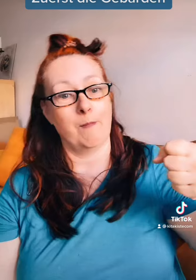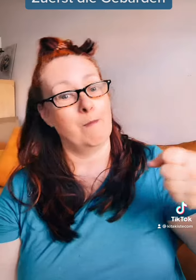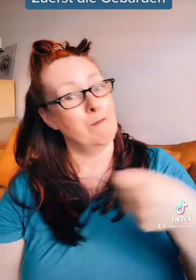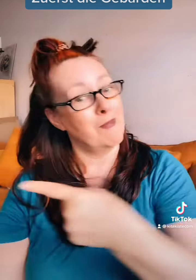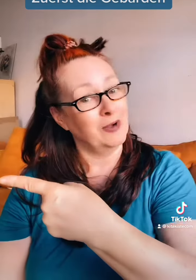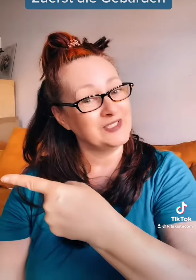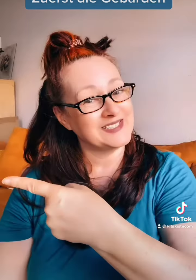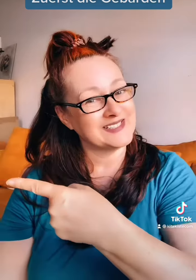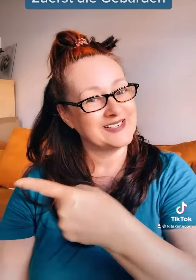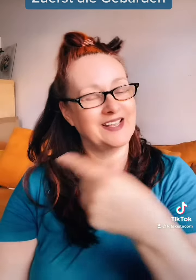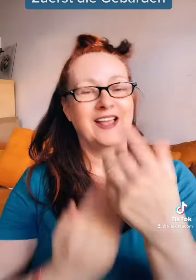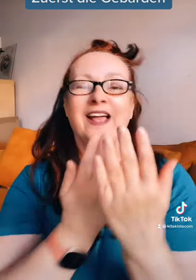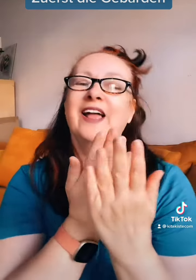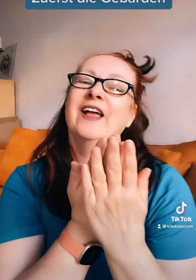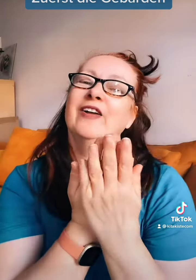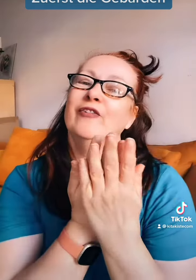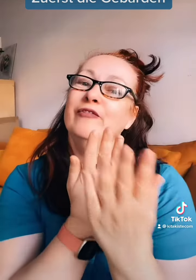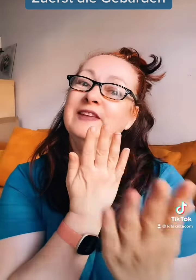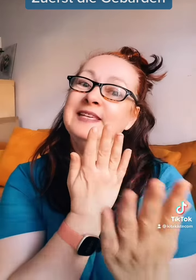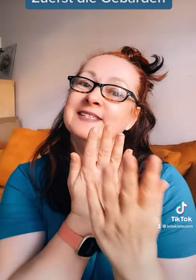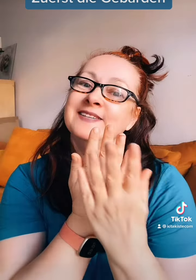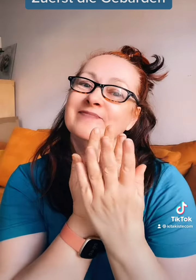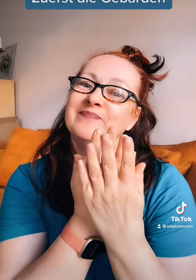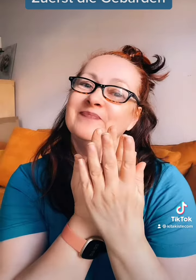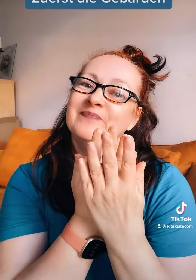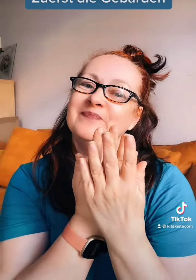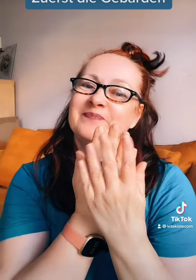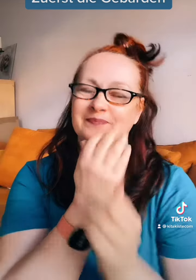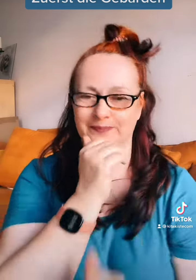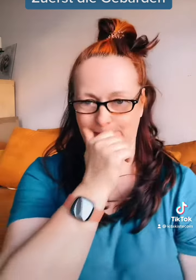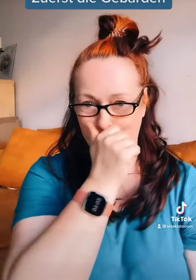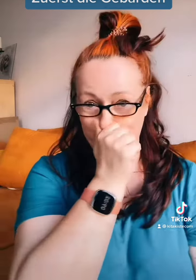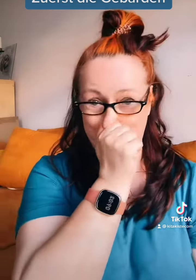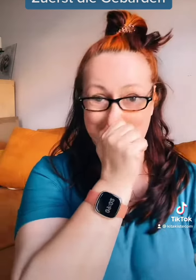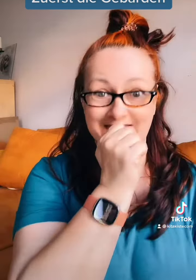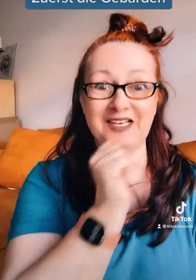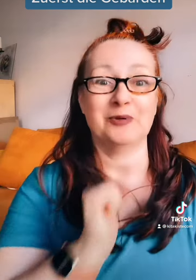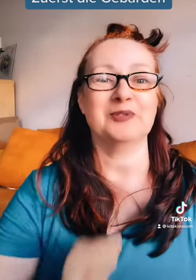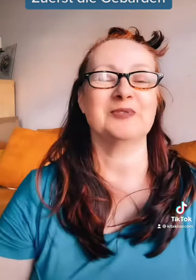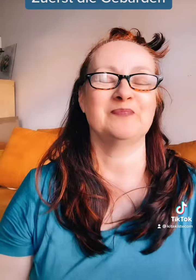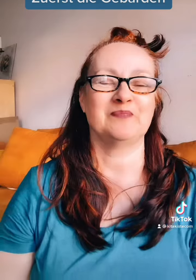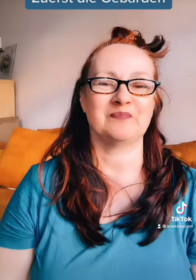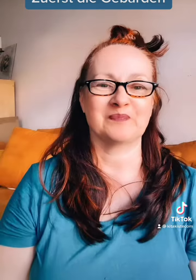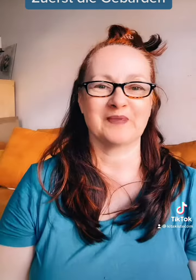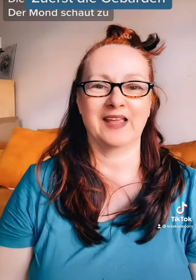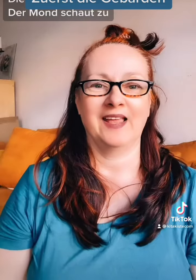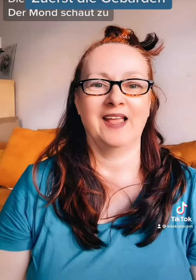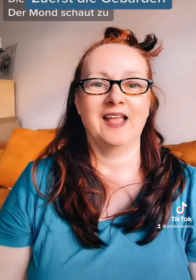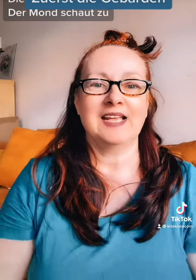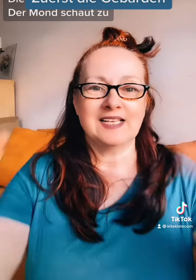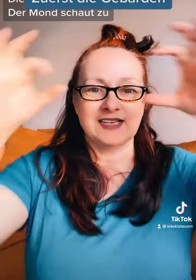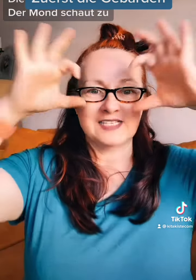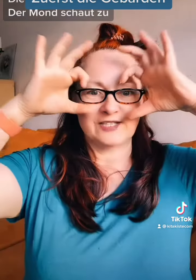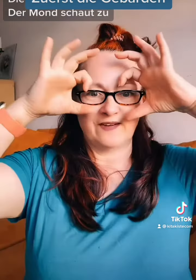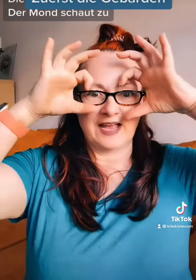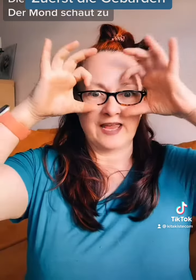Maus, Wiese. Gut, es geht los. Zwei